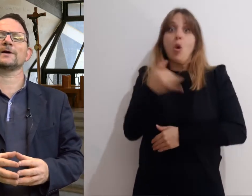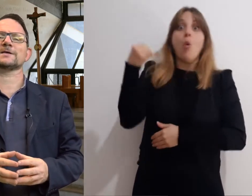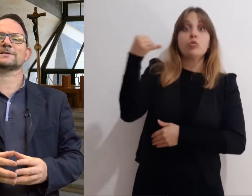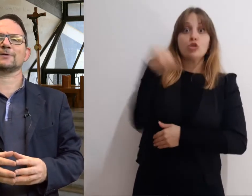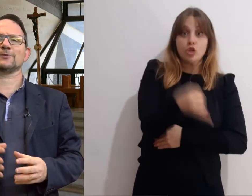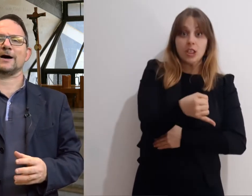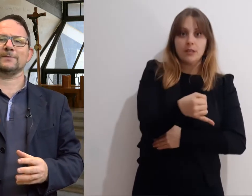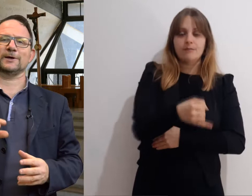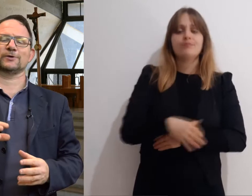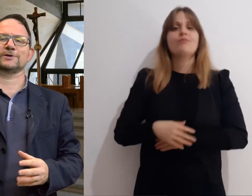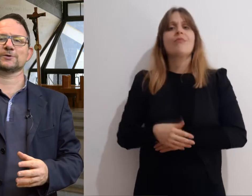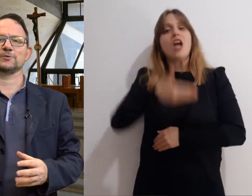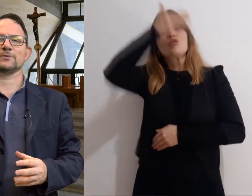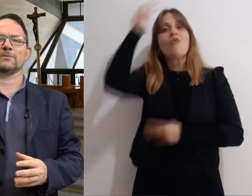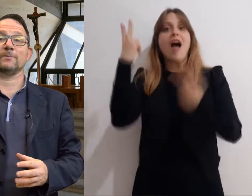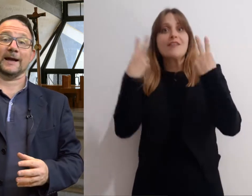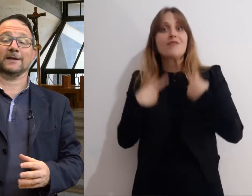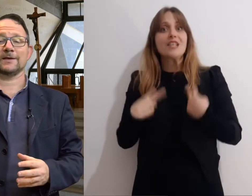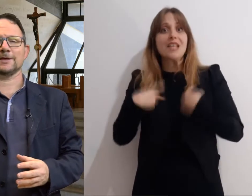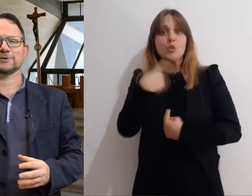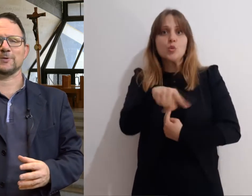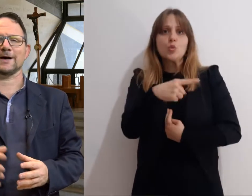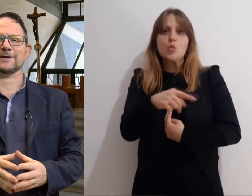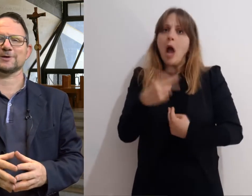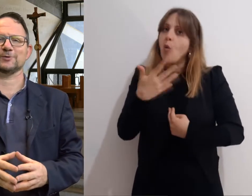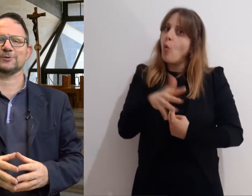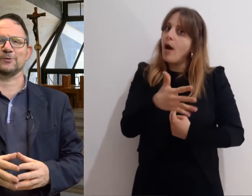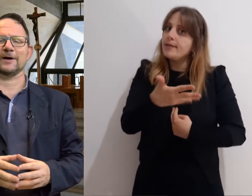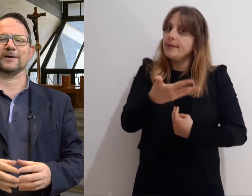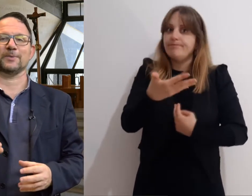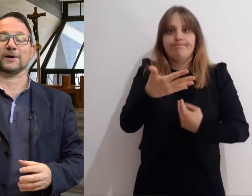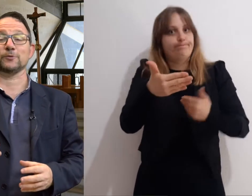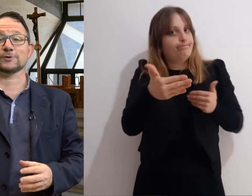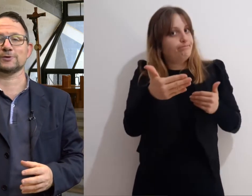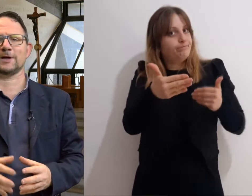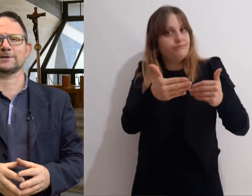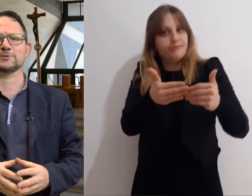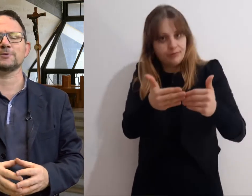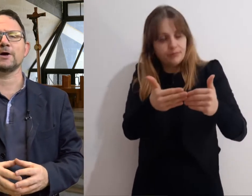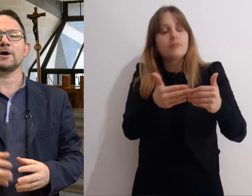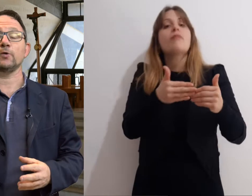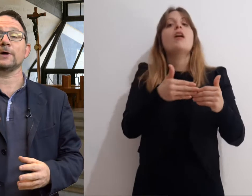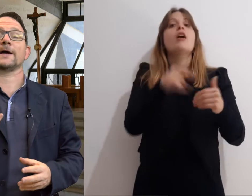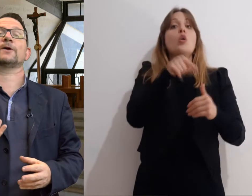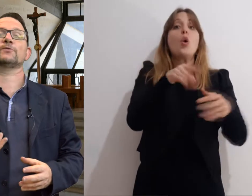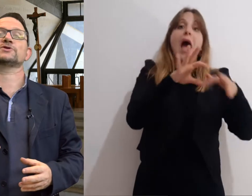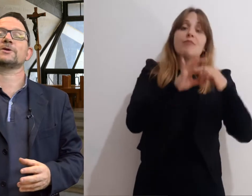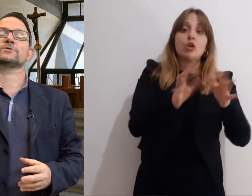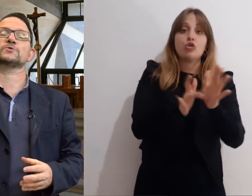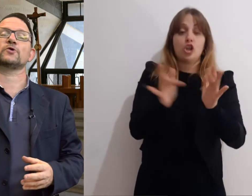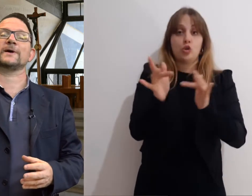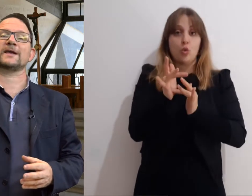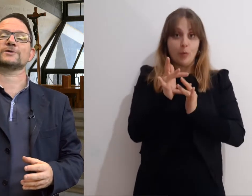vita Lui che è stato amico di Gesù Parente di Gesù anche secondo Luca E precursore di Gesù Lui che ha